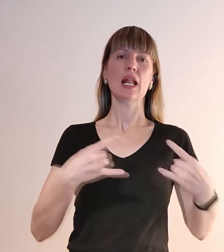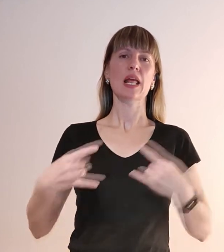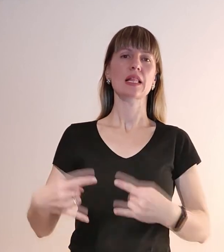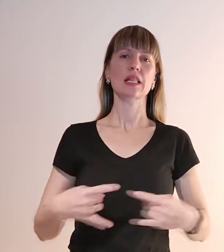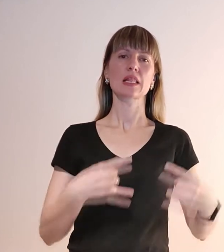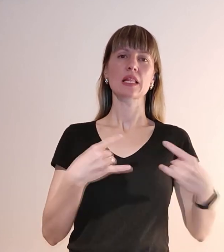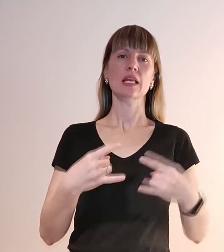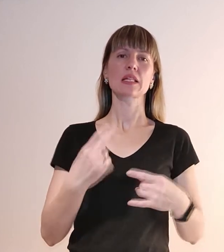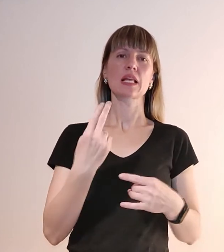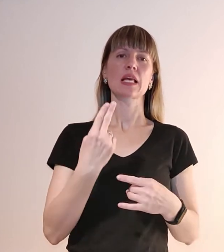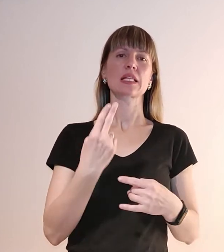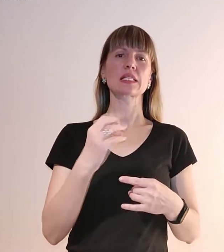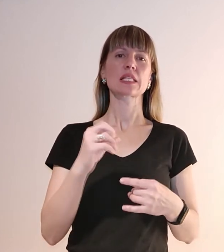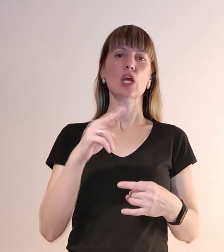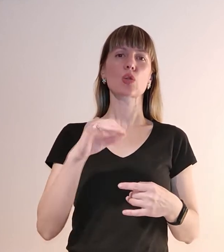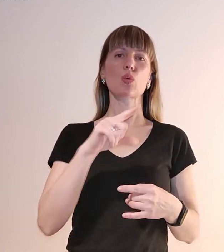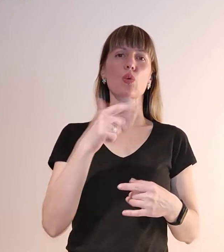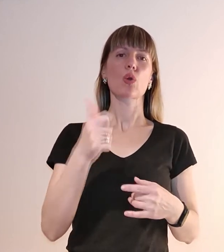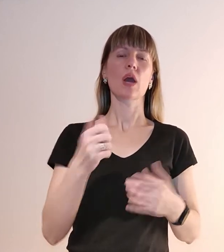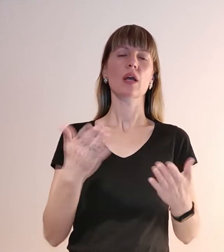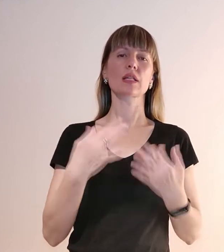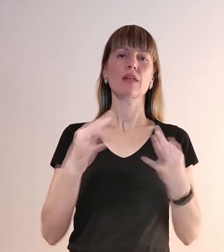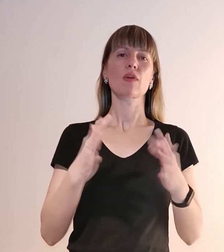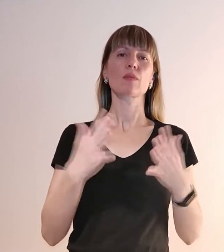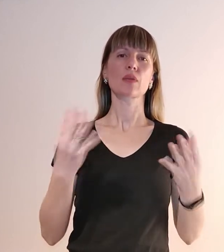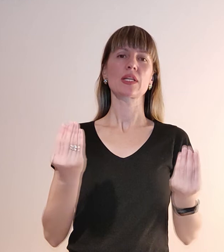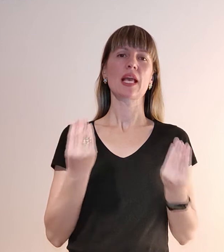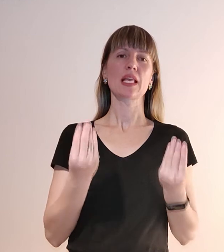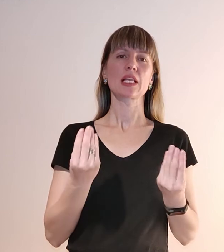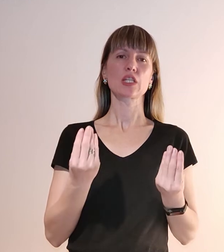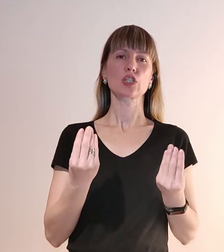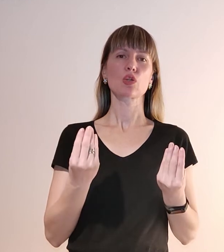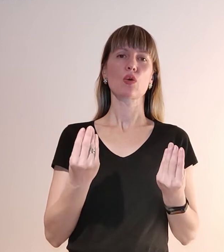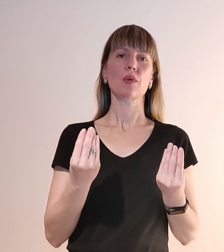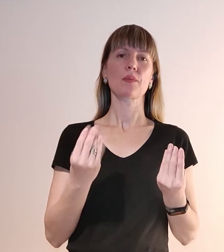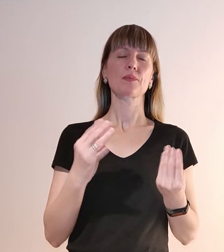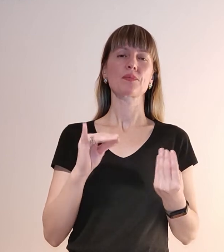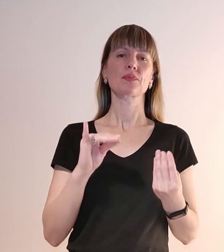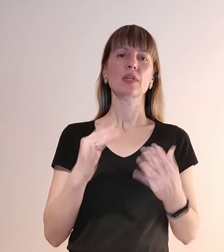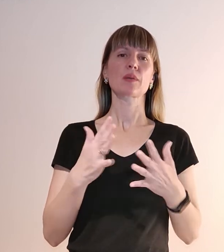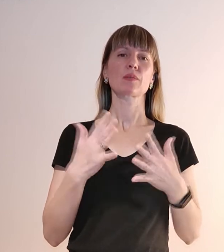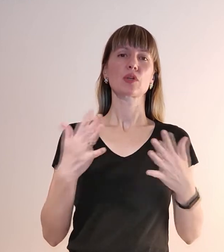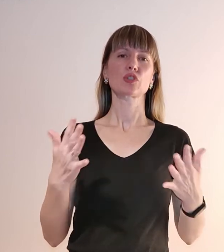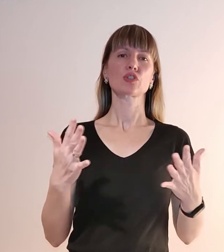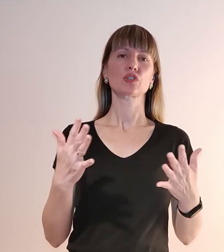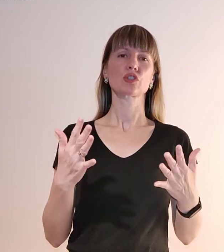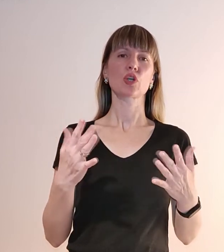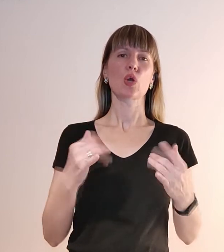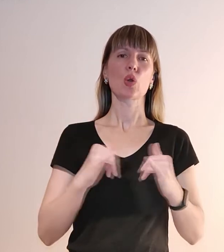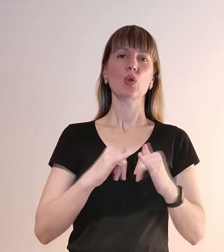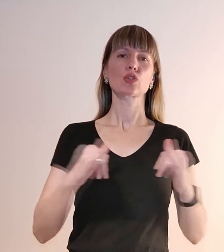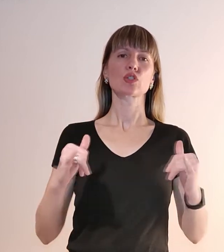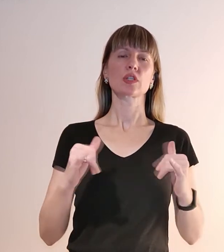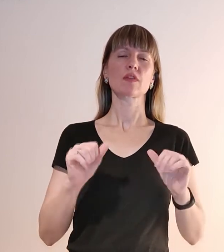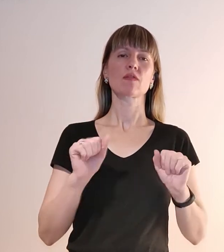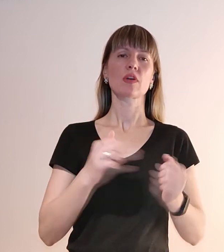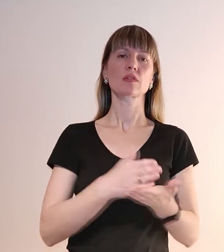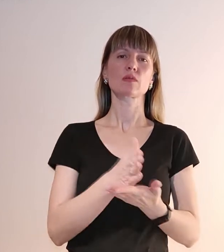це ДУГА, яка дозволить більш ягідь і більше розширити спектр нашої медичної